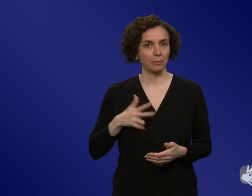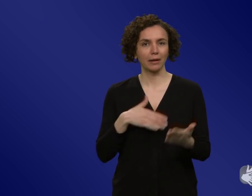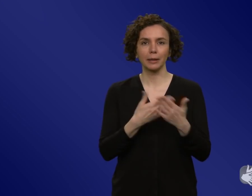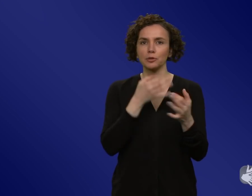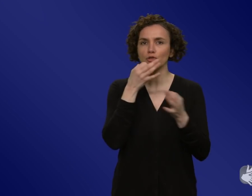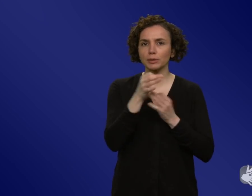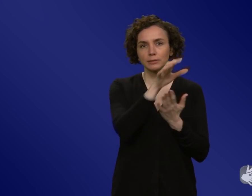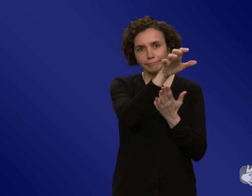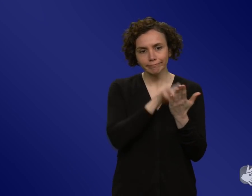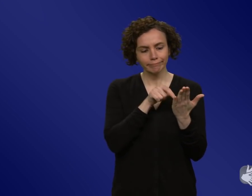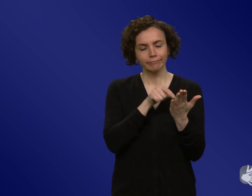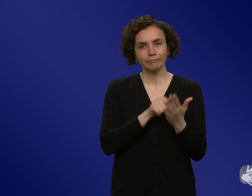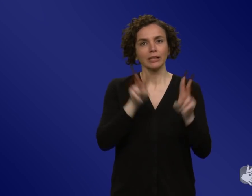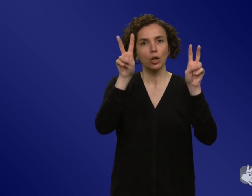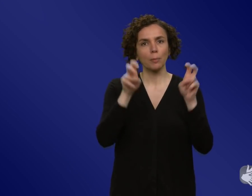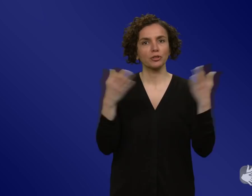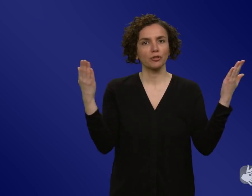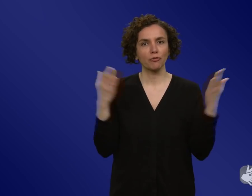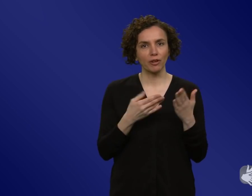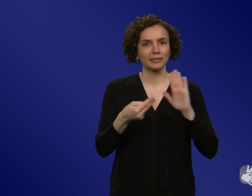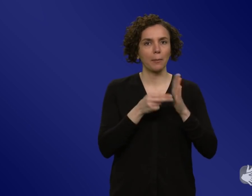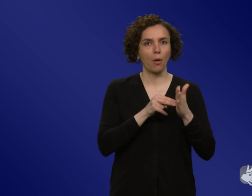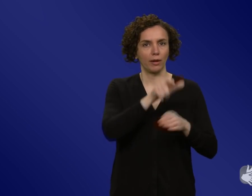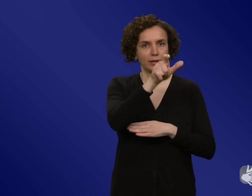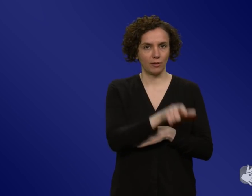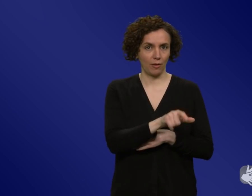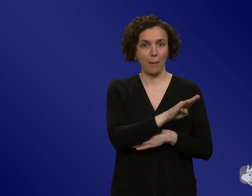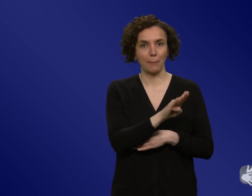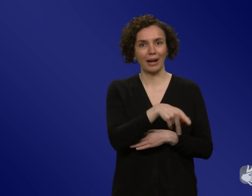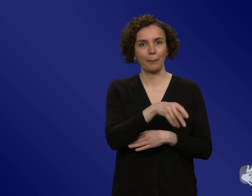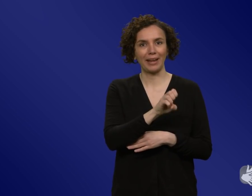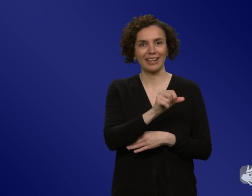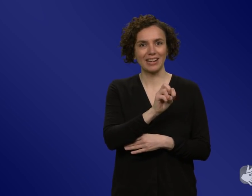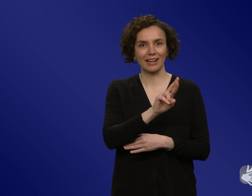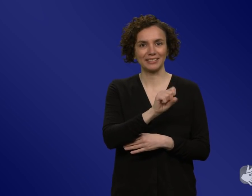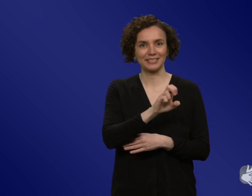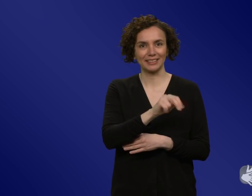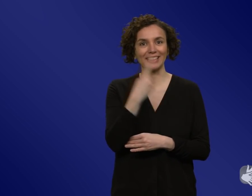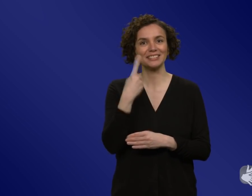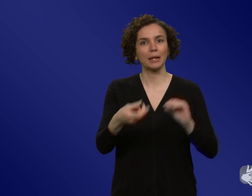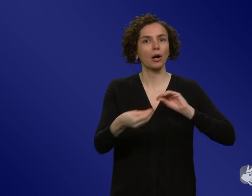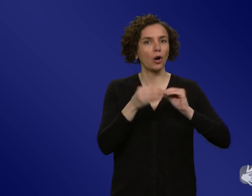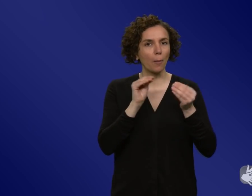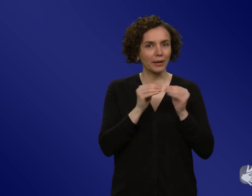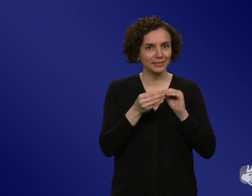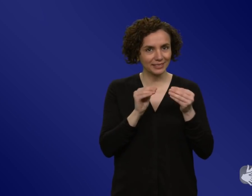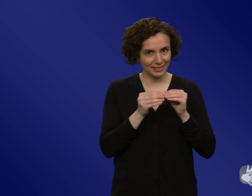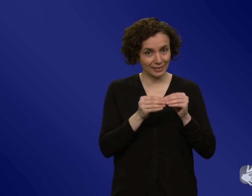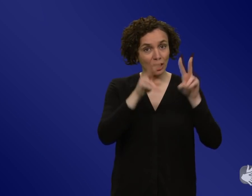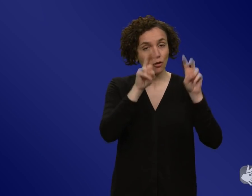Überschrift trägt von dem dänischen Politologen Michael Bang-Petersen, der hat zusammen mit dem Komplexitätsforscher Sune Lehmann und anderen untersucht, wie die Akzeptanz